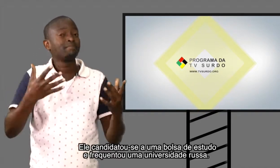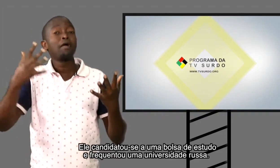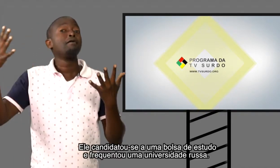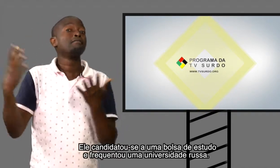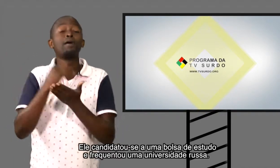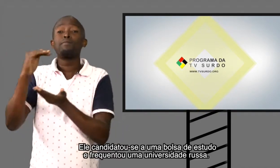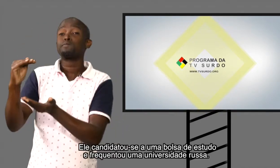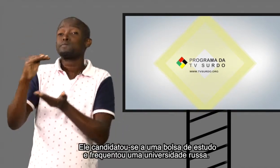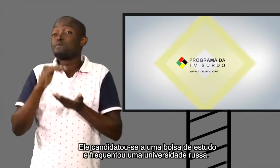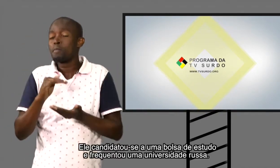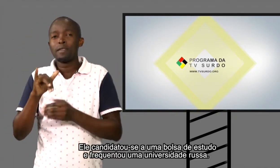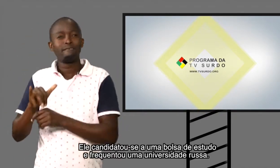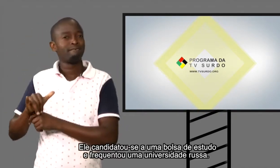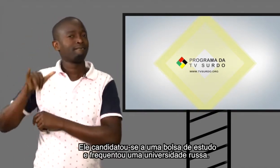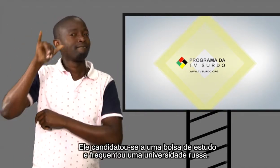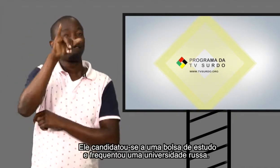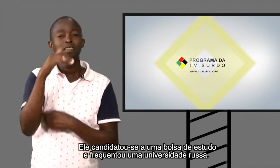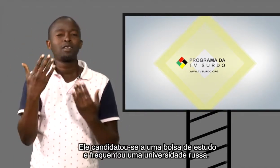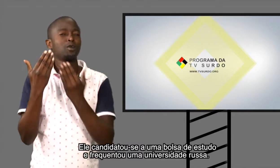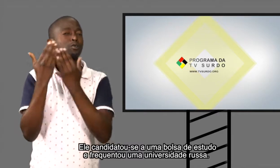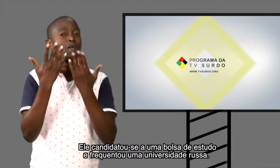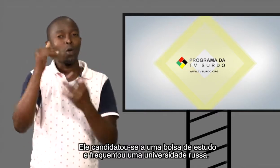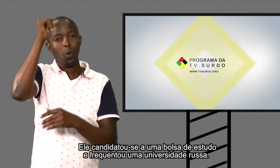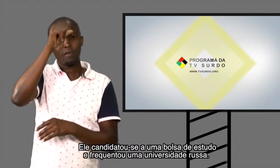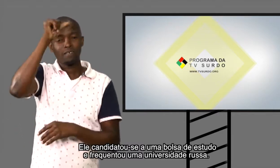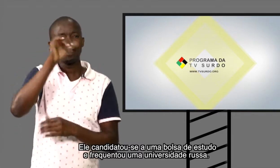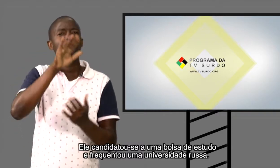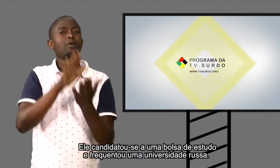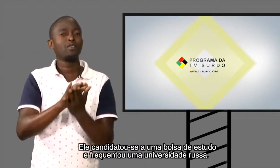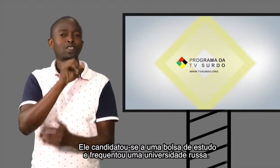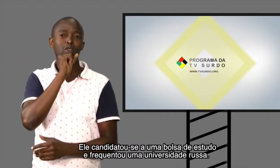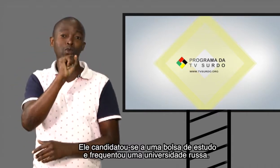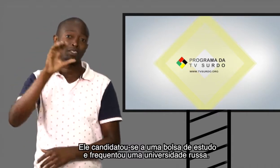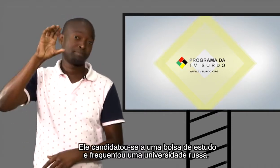Ele candidatou-se a uma bolsa de estudo e frequentou uma universidade russa.